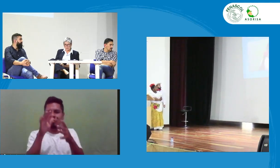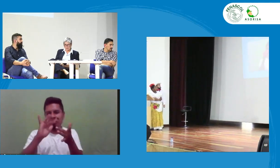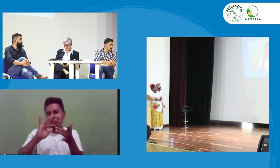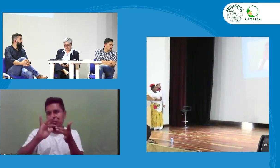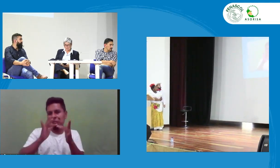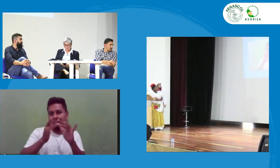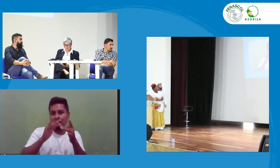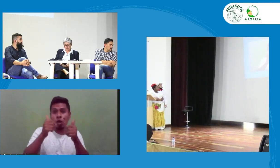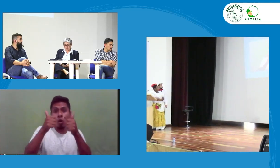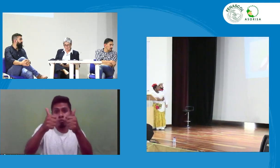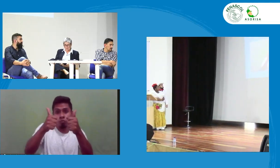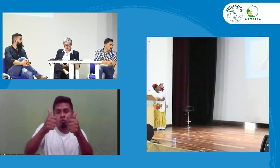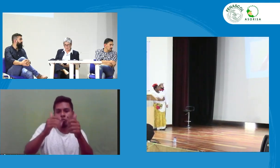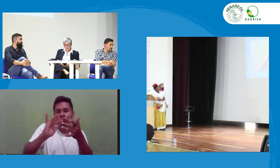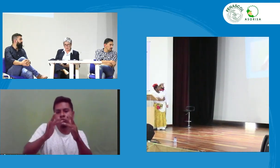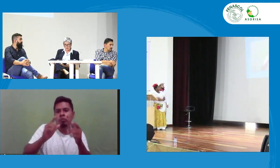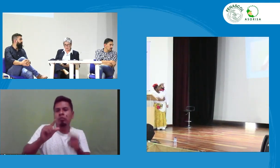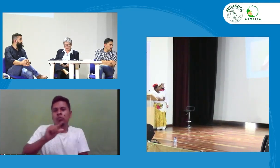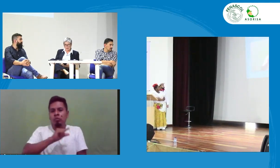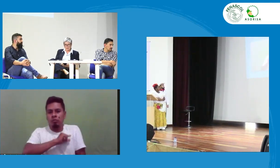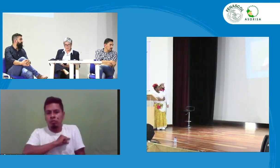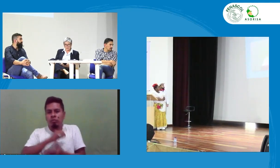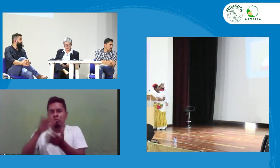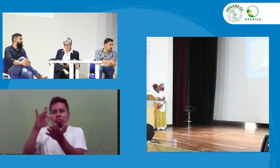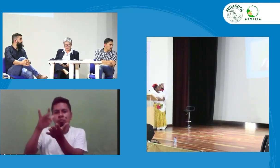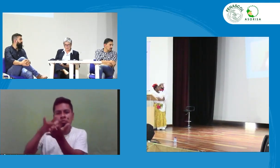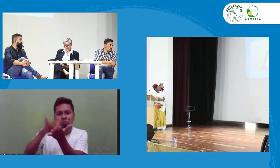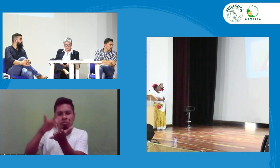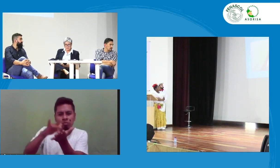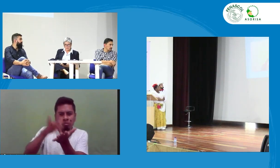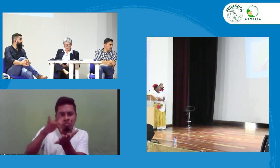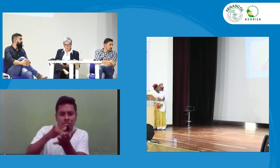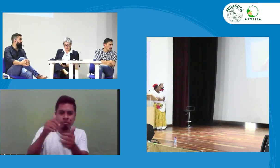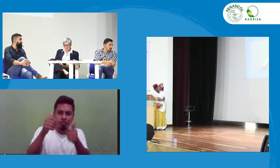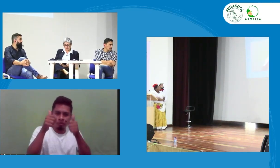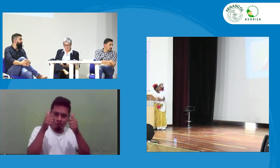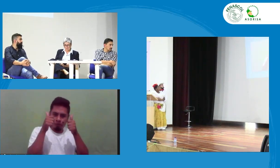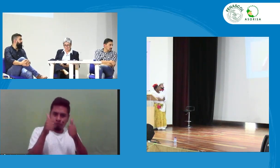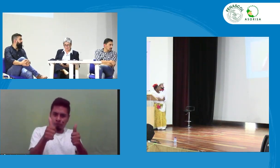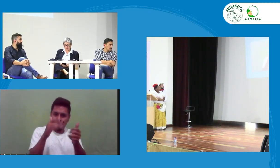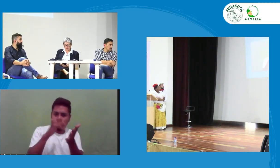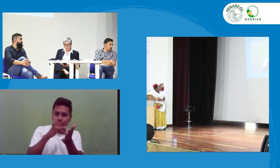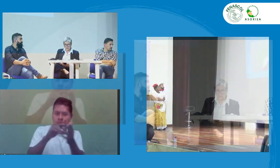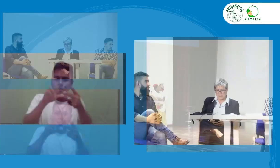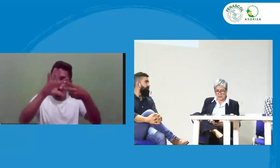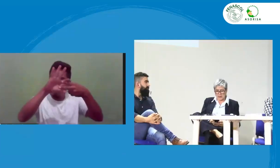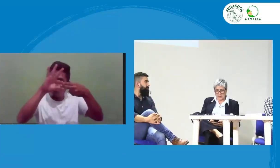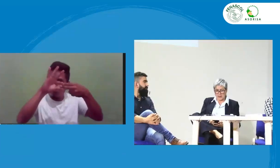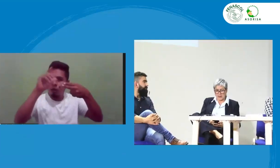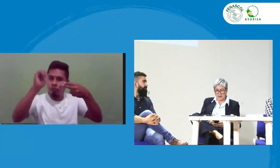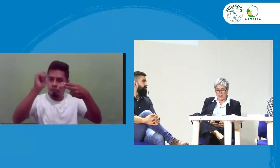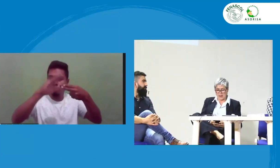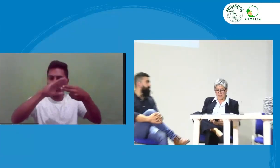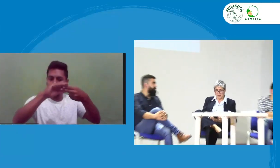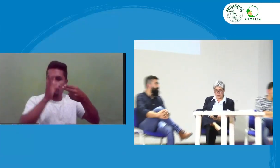del Putumayo y me parece interesante la participación de estos